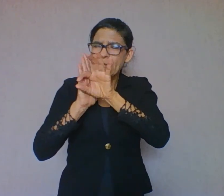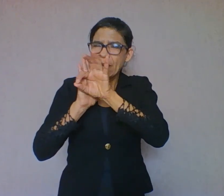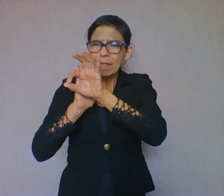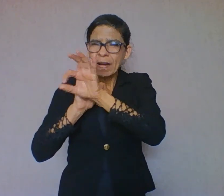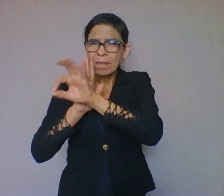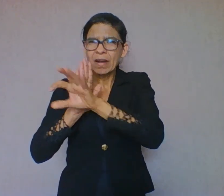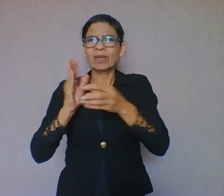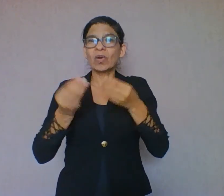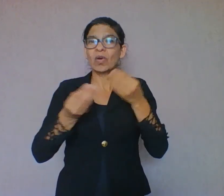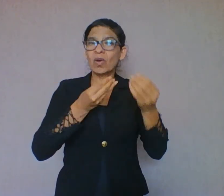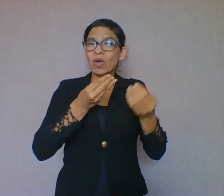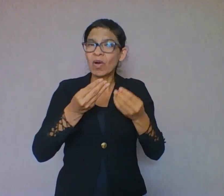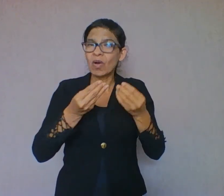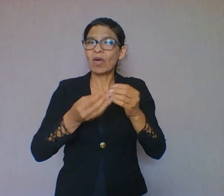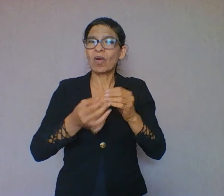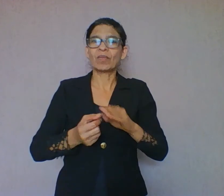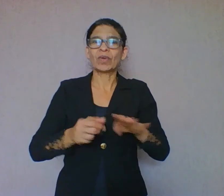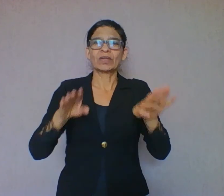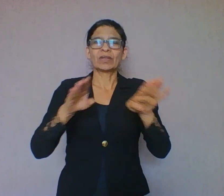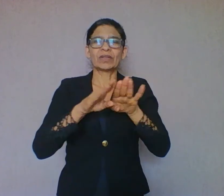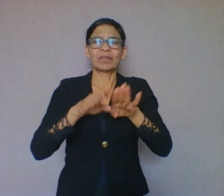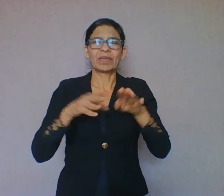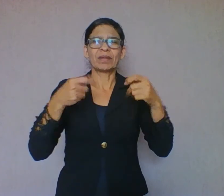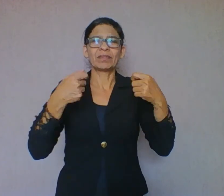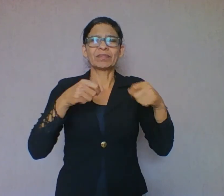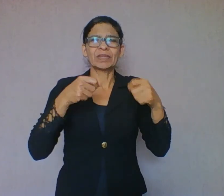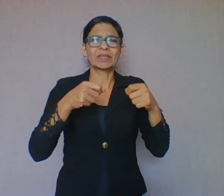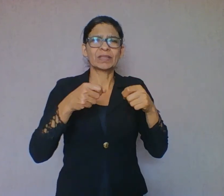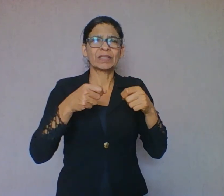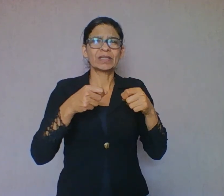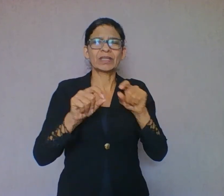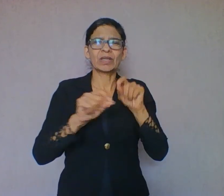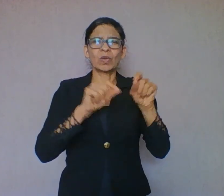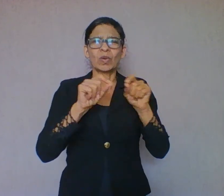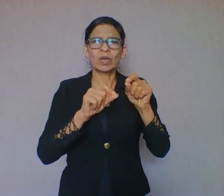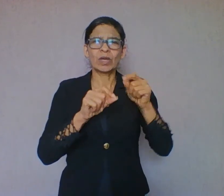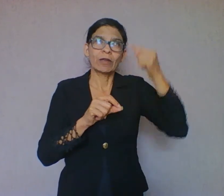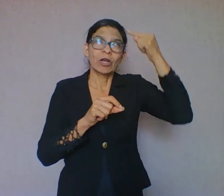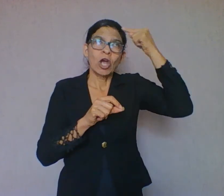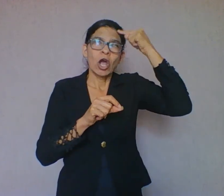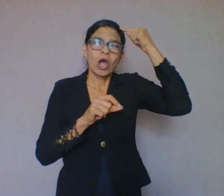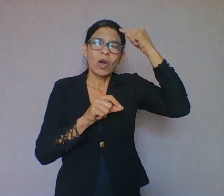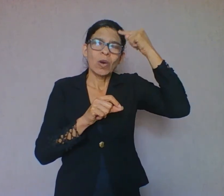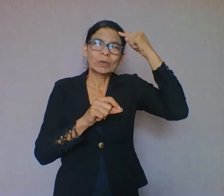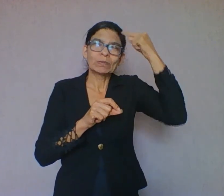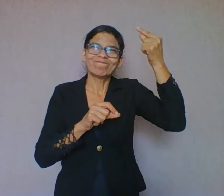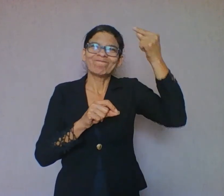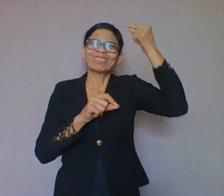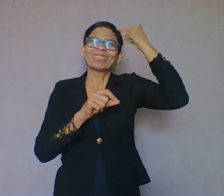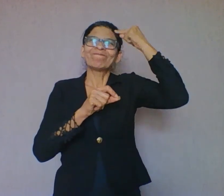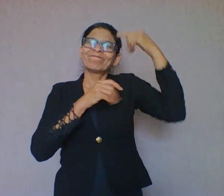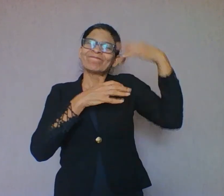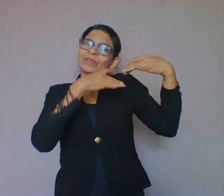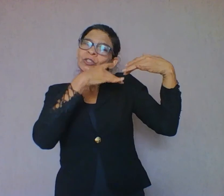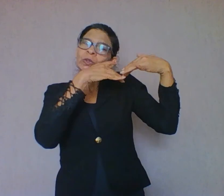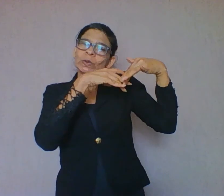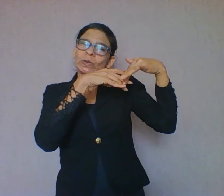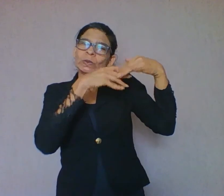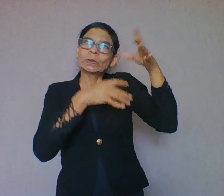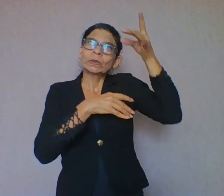concentração. Não tem como ler um texto sem ter concentração. Além